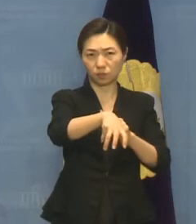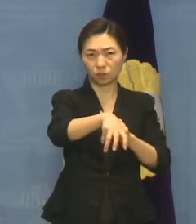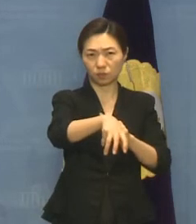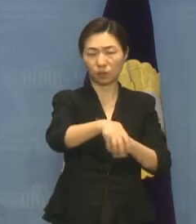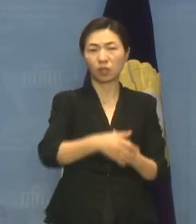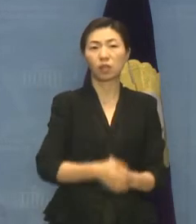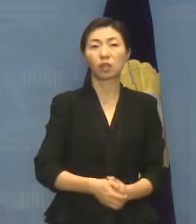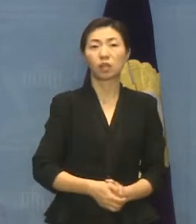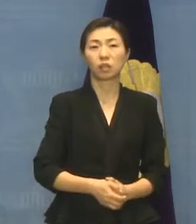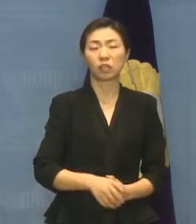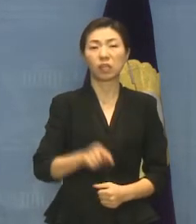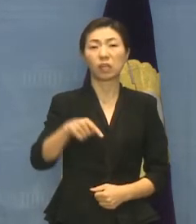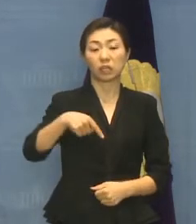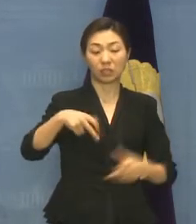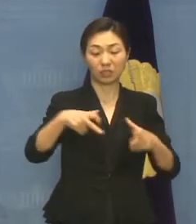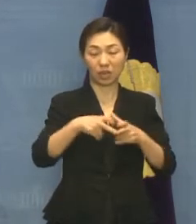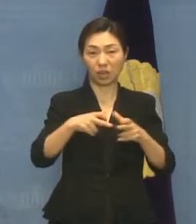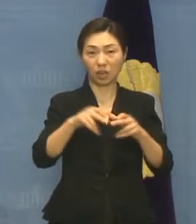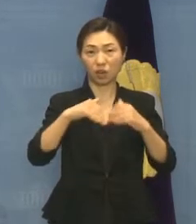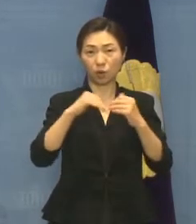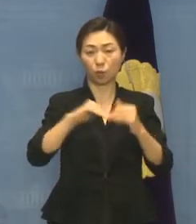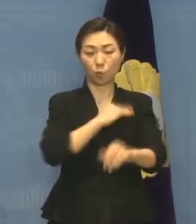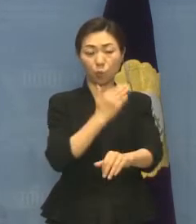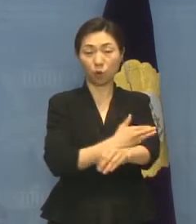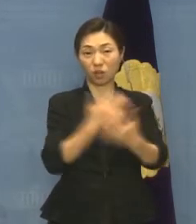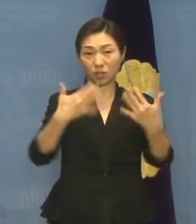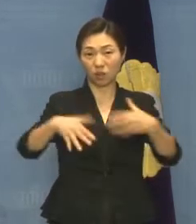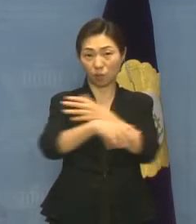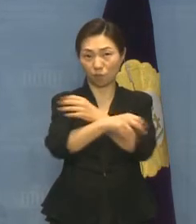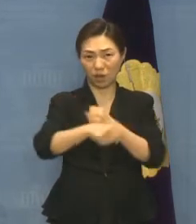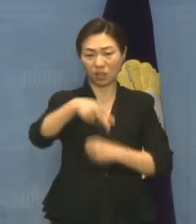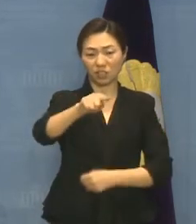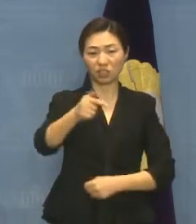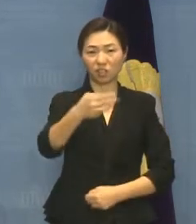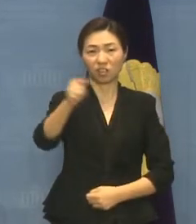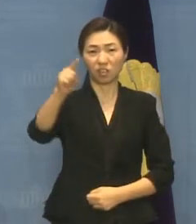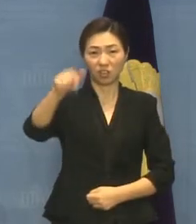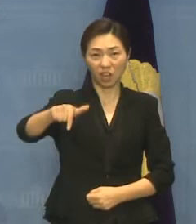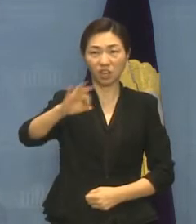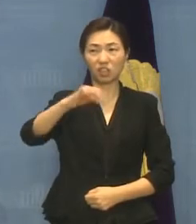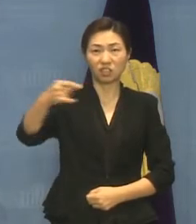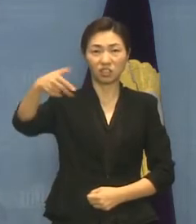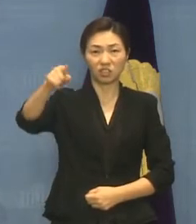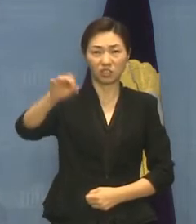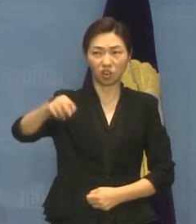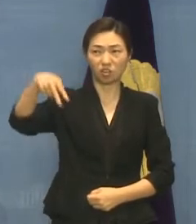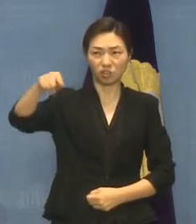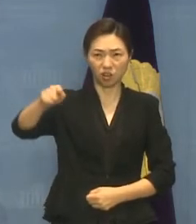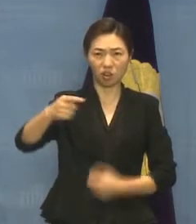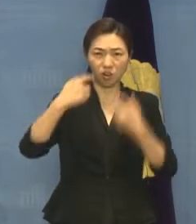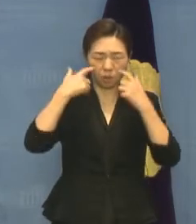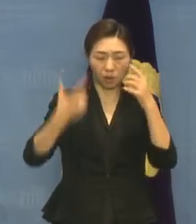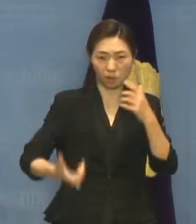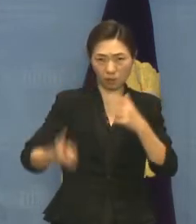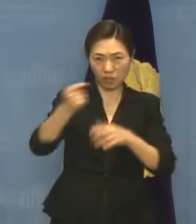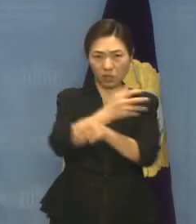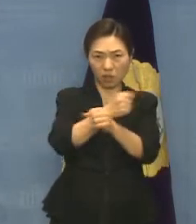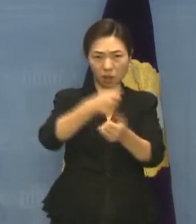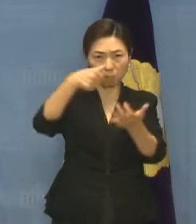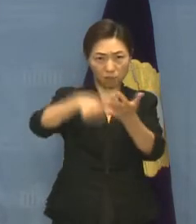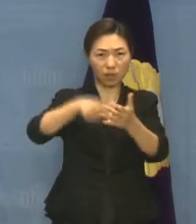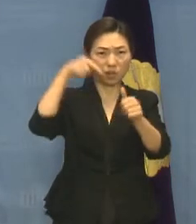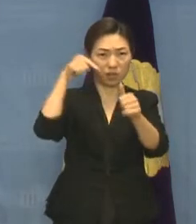동의안을 즉시 의결하라. 하나, 정부는 유엔장애권리위원회의 최종 견해를 모두